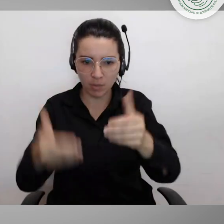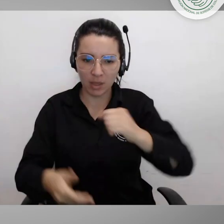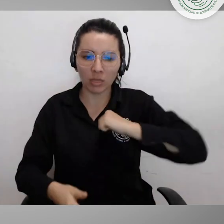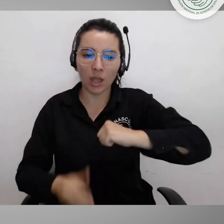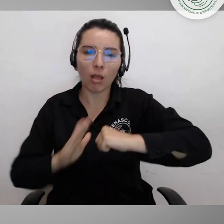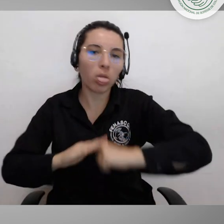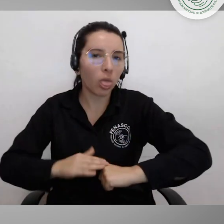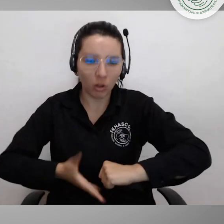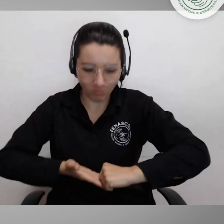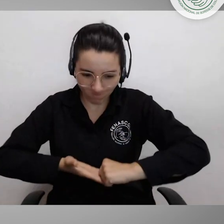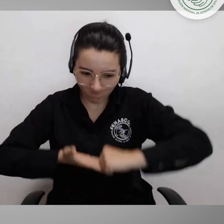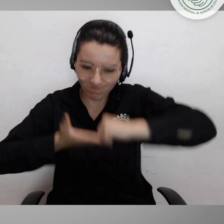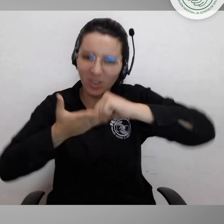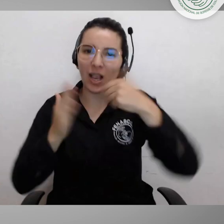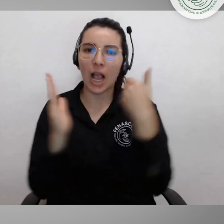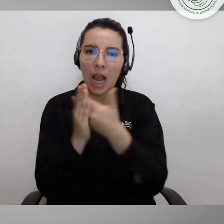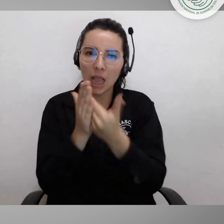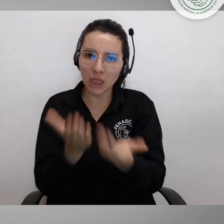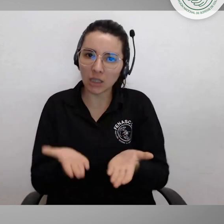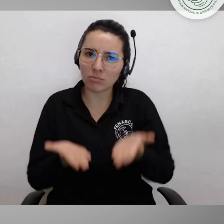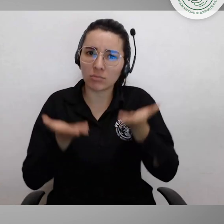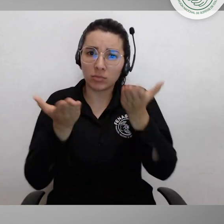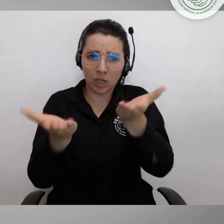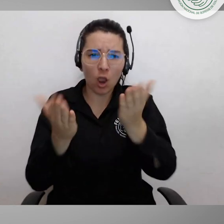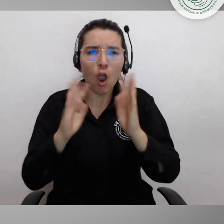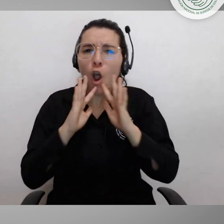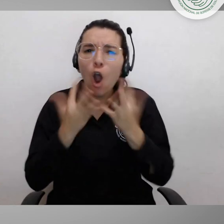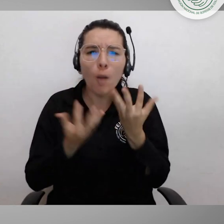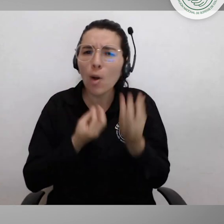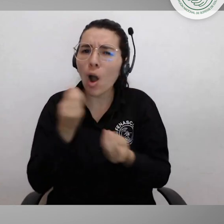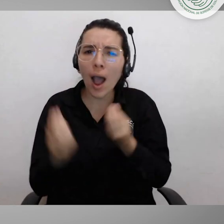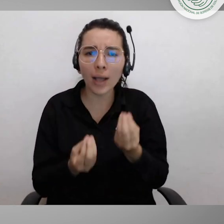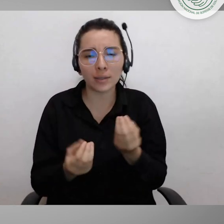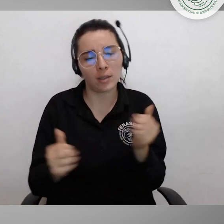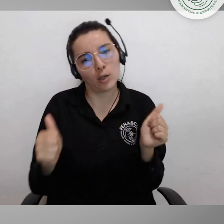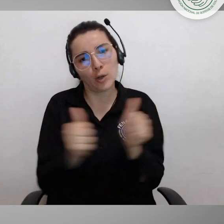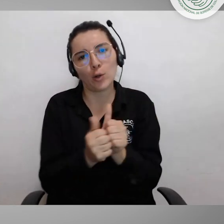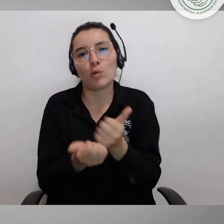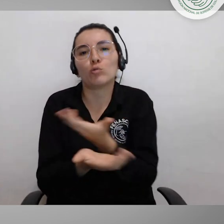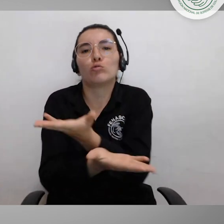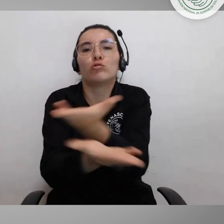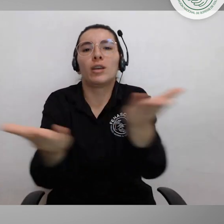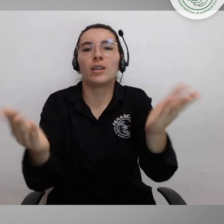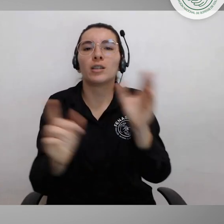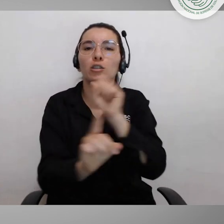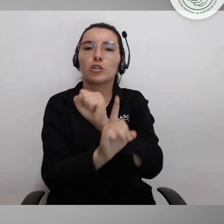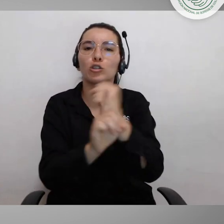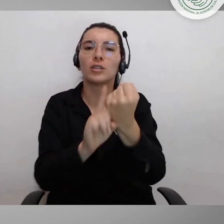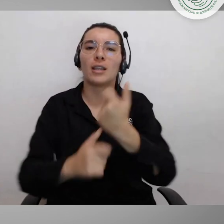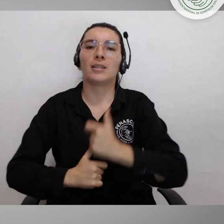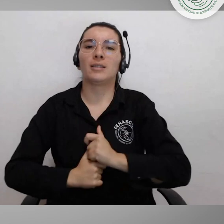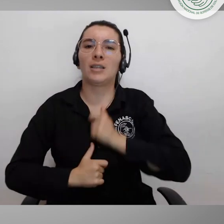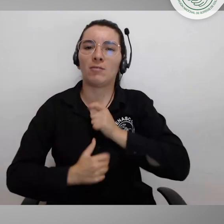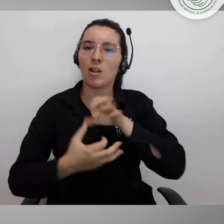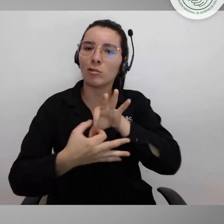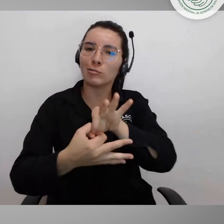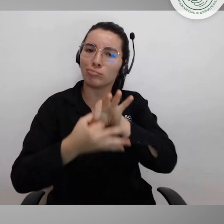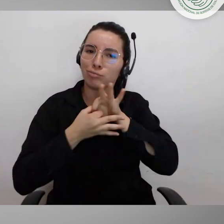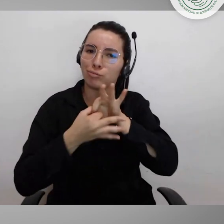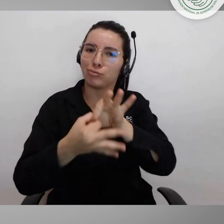profundización de la garantía de los derechos de todas las personas con discapacidad en este país y sabemos que esto lo hacemos con ustedes,